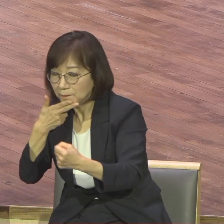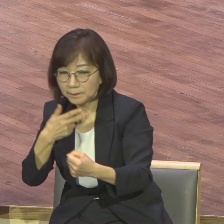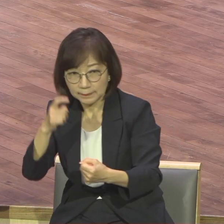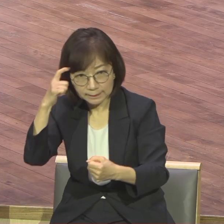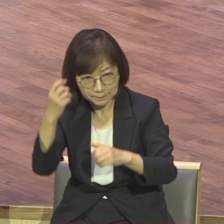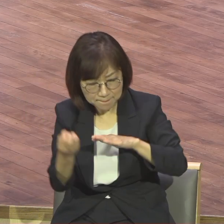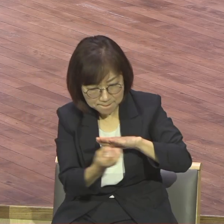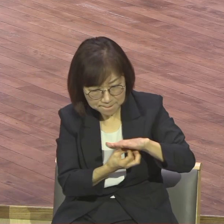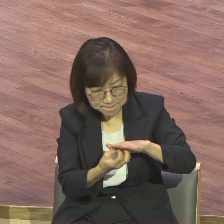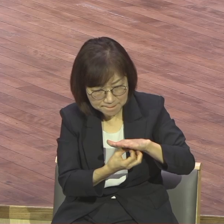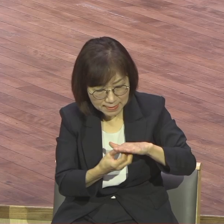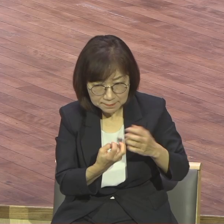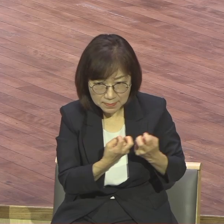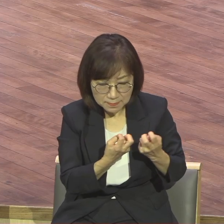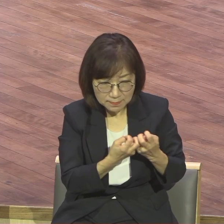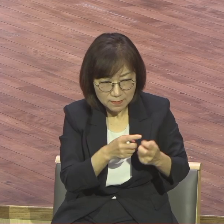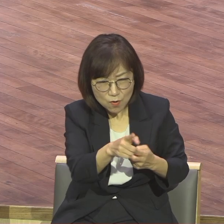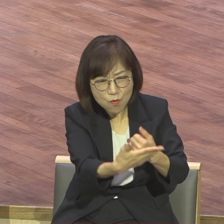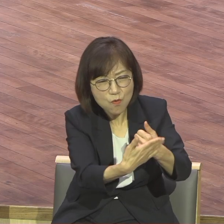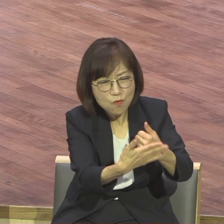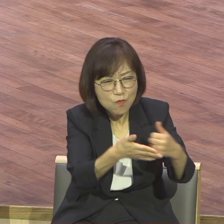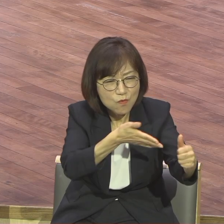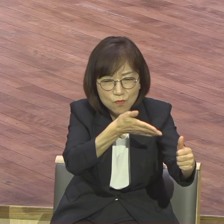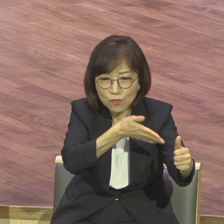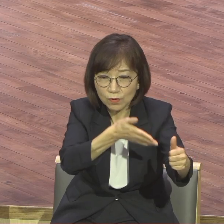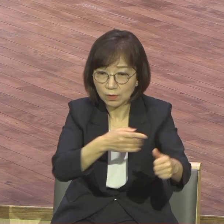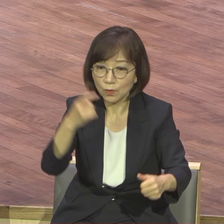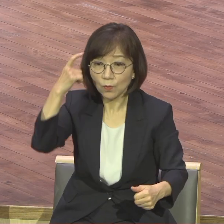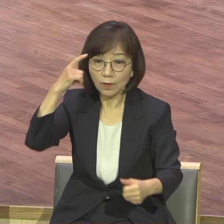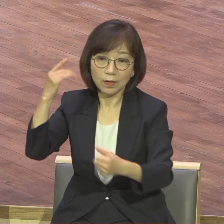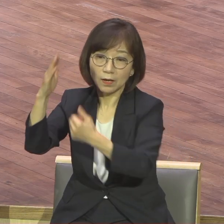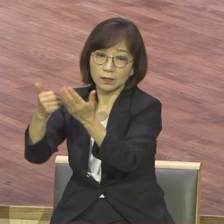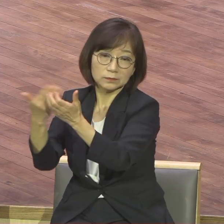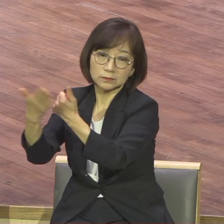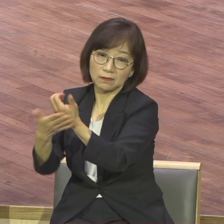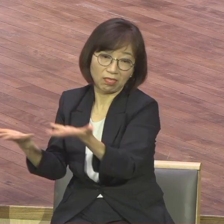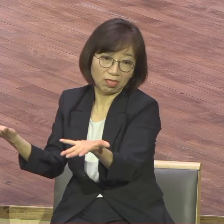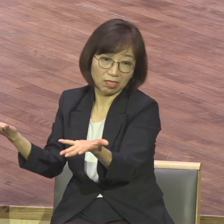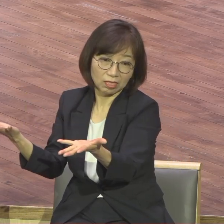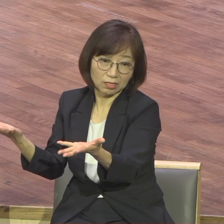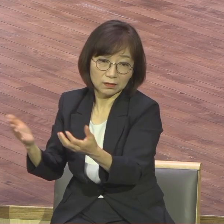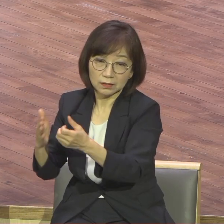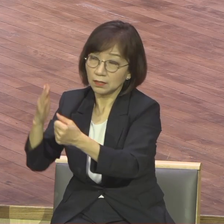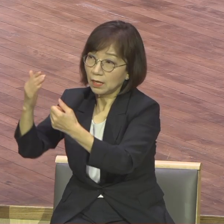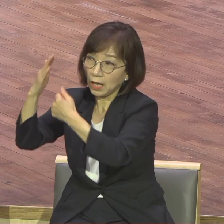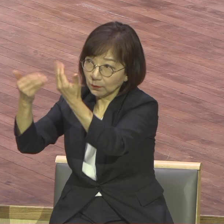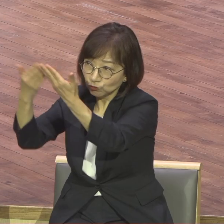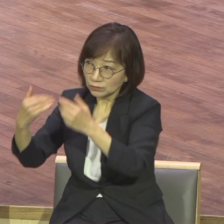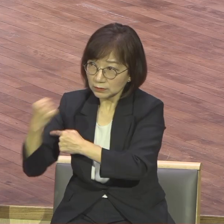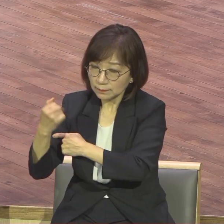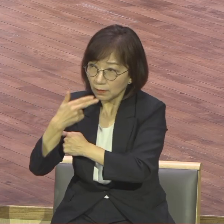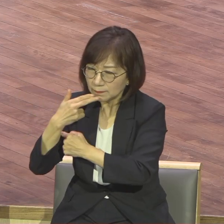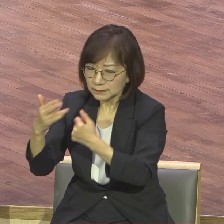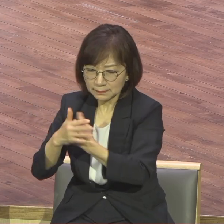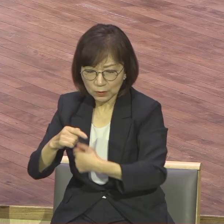씁니다. 사람 의지합니다. 은혜를 못 받으니까 하나님 주시는 이 힘을 못 얻으니까 자기 스스로라도 살아야 될 거 아니에요.